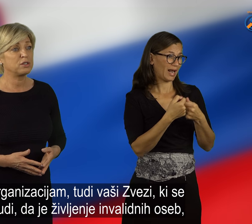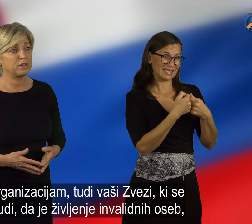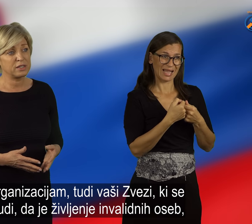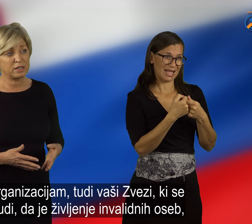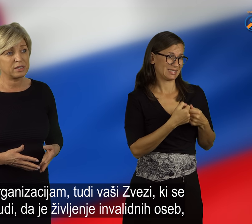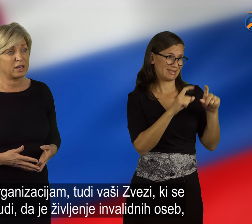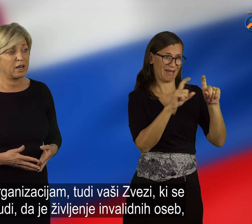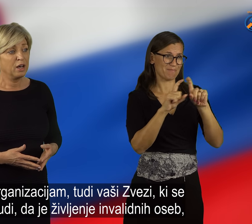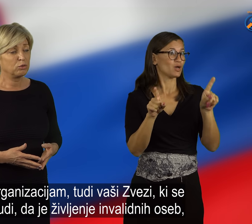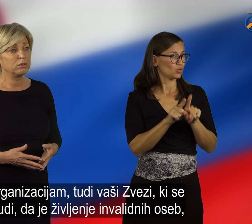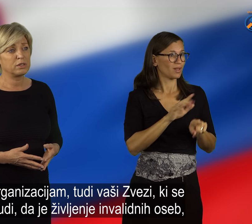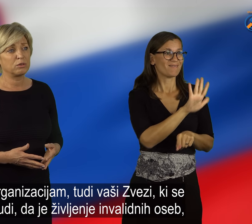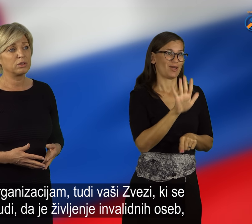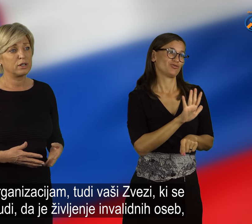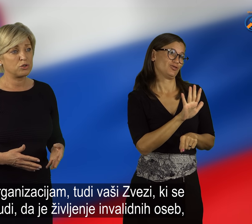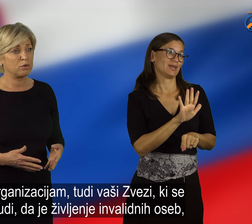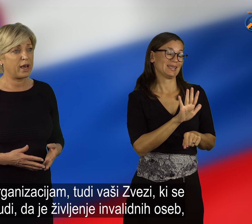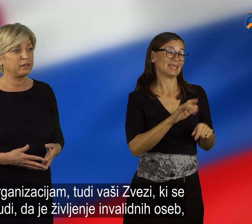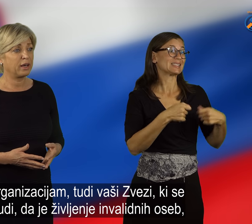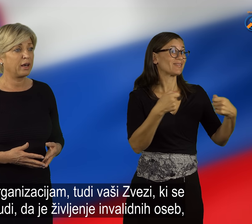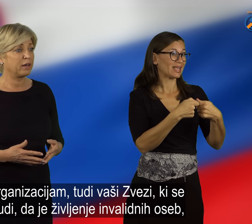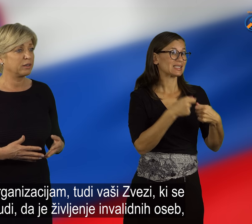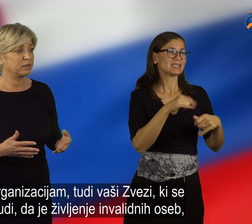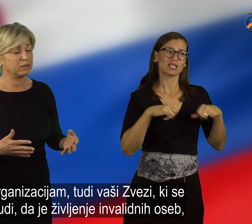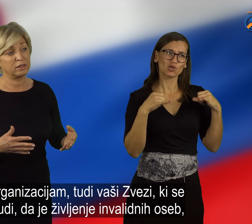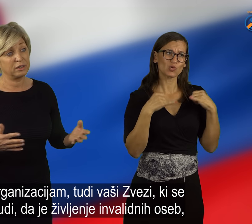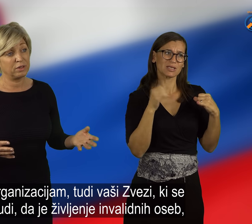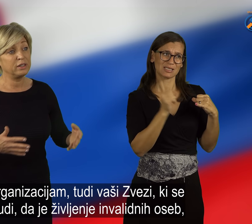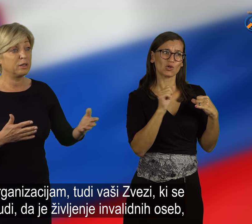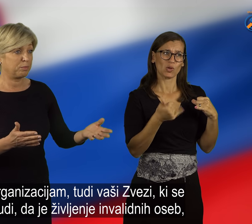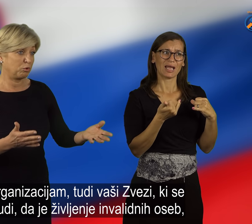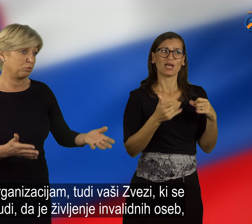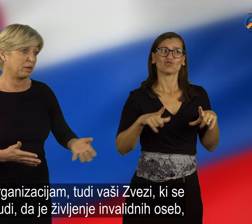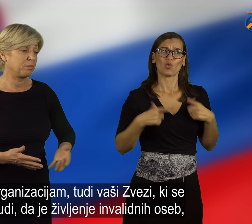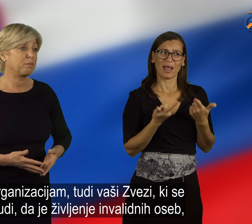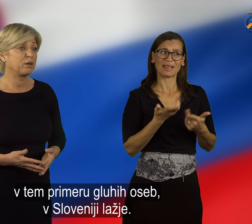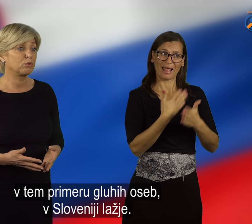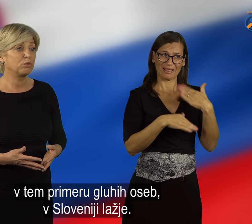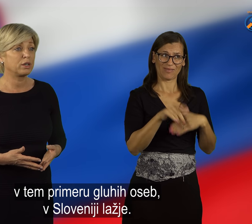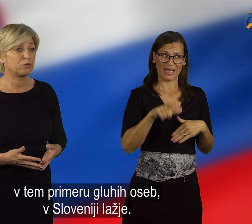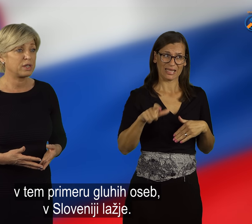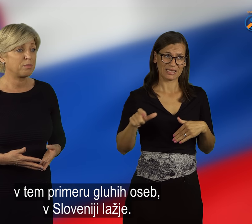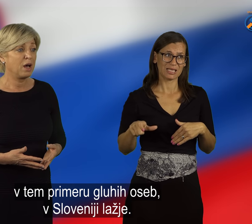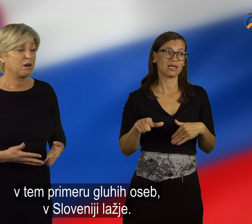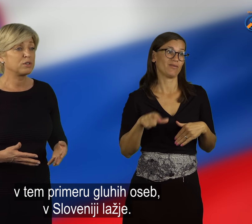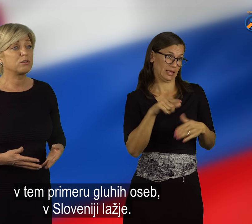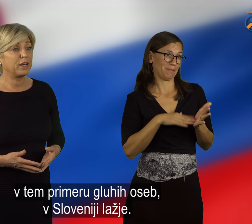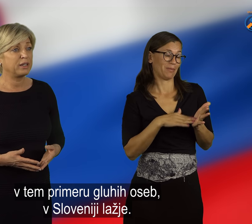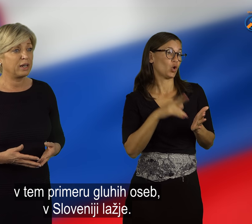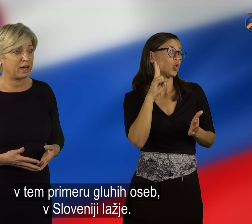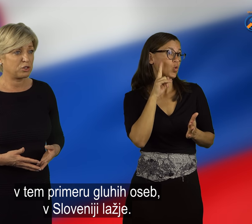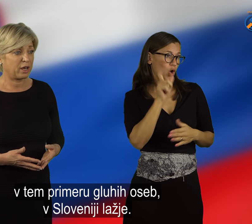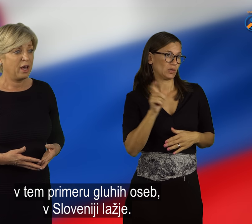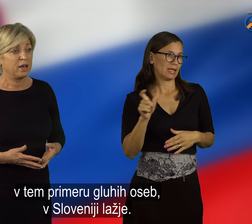tudi vaši zvezi, ki se trudi za to, da je življenje invalidnih, v tem primeru gluhih oseb, v